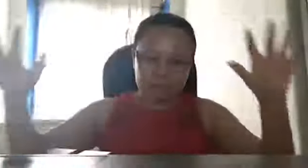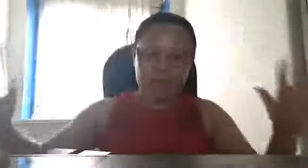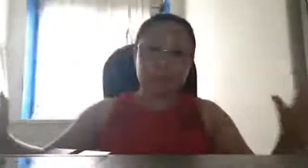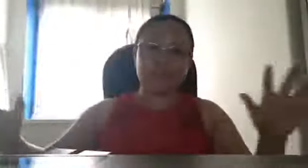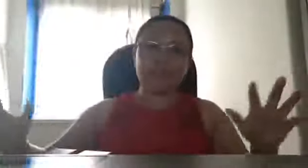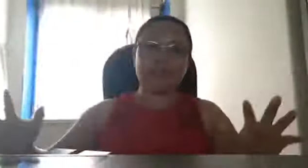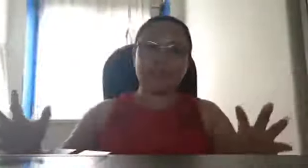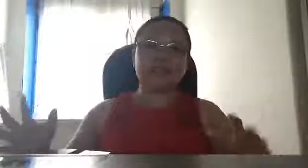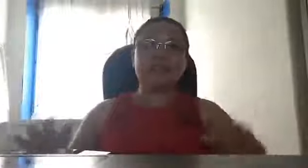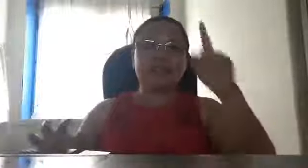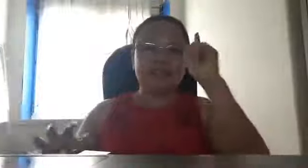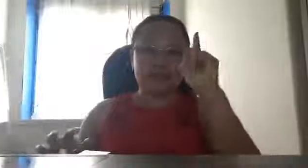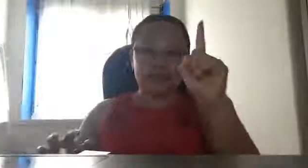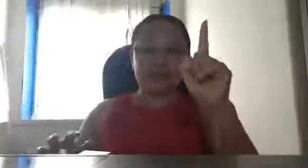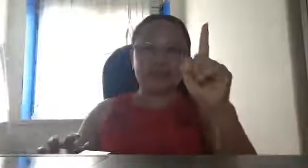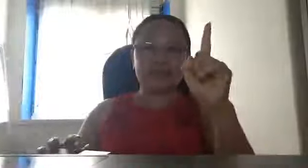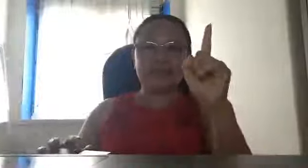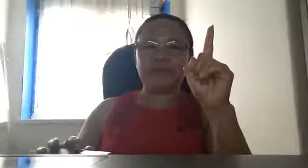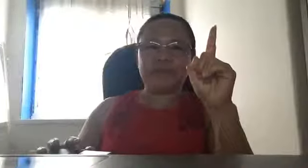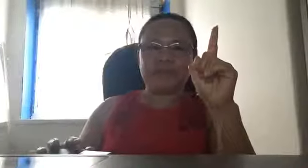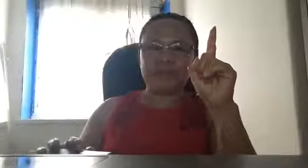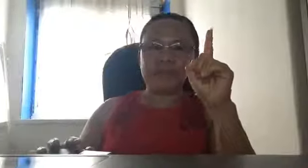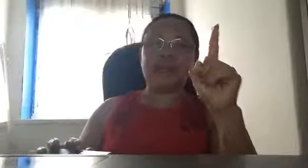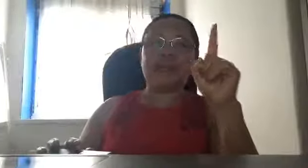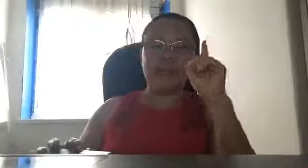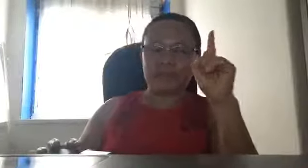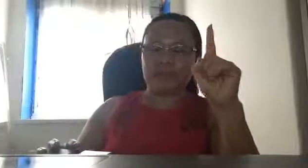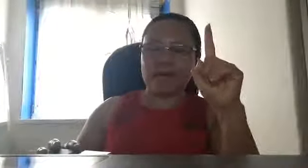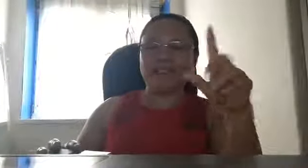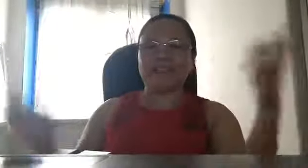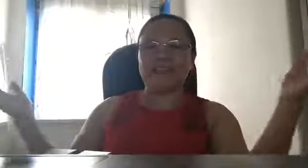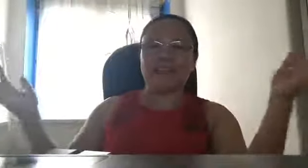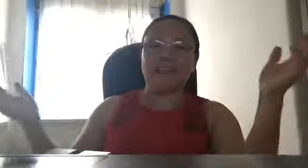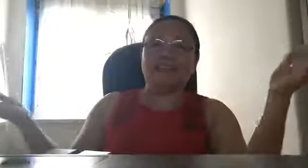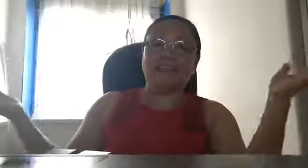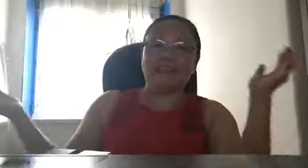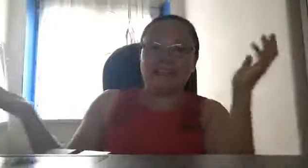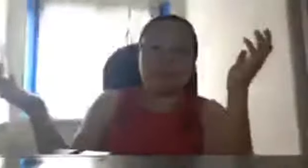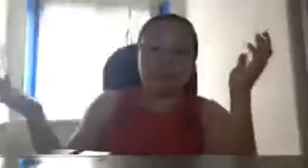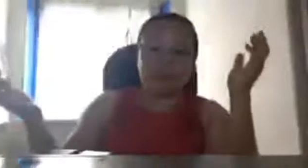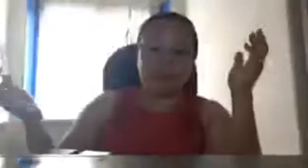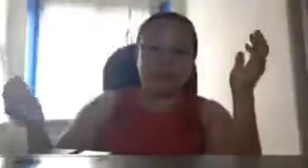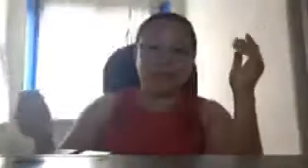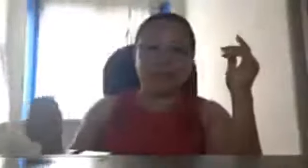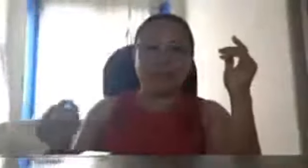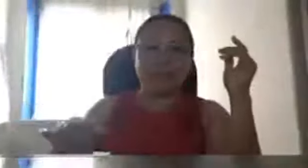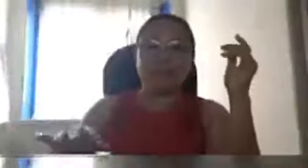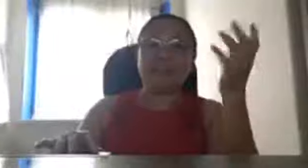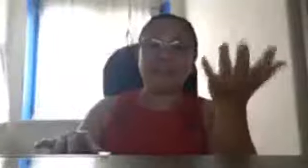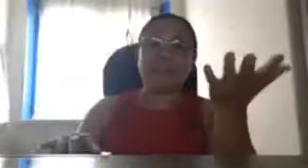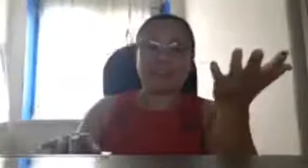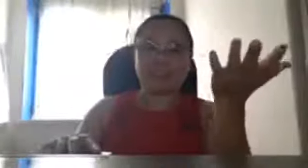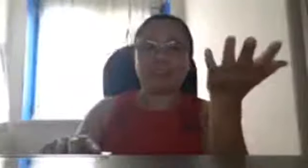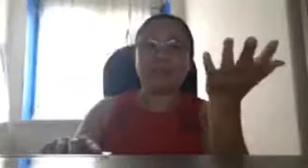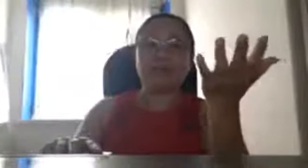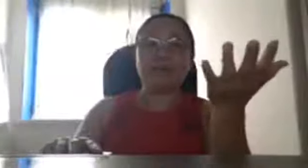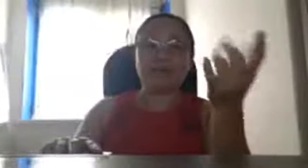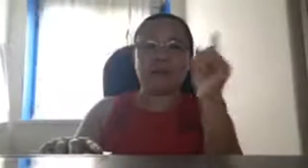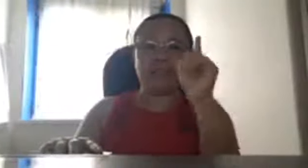Pilipinas na iyong sinilangang bansa yun nampakasimple yun yun yung sinasabi ko at